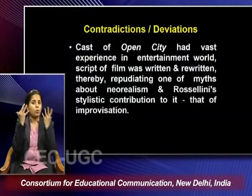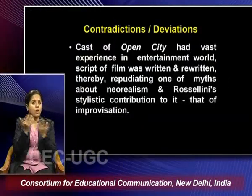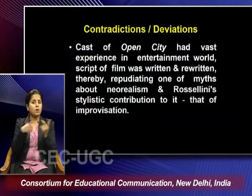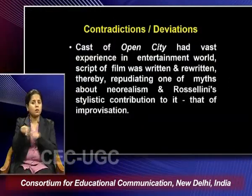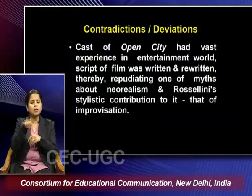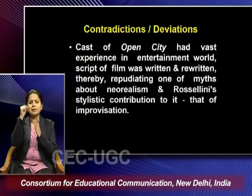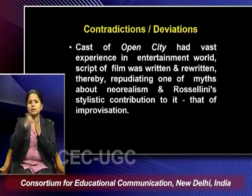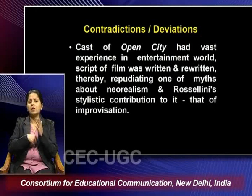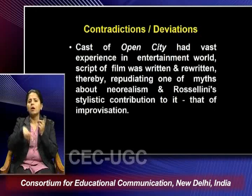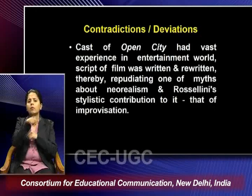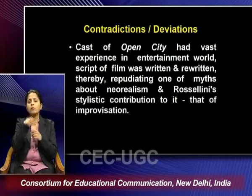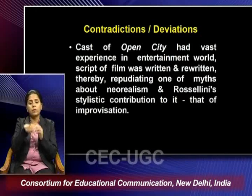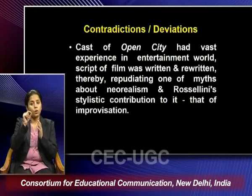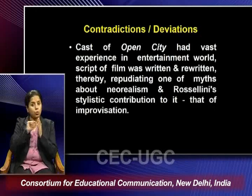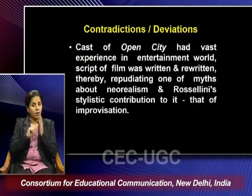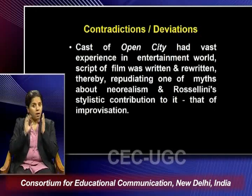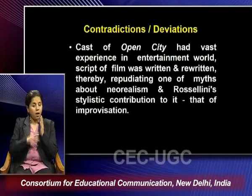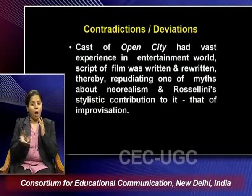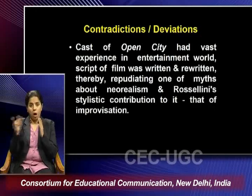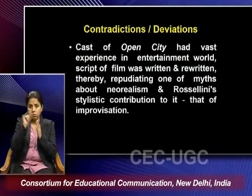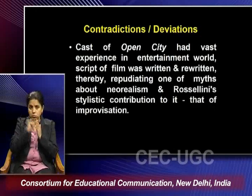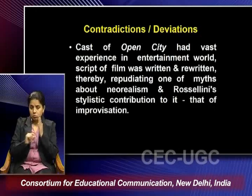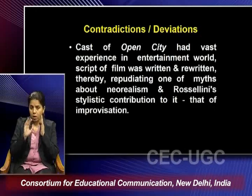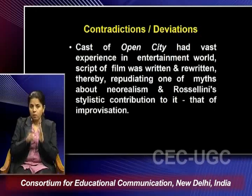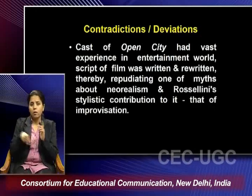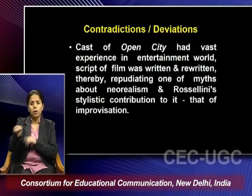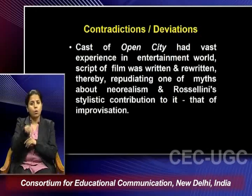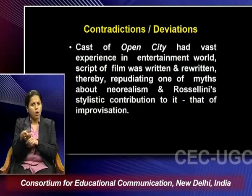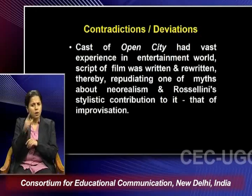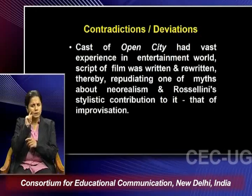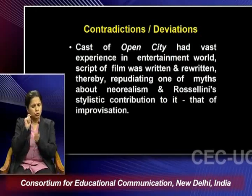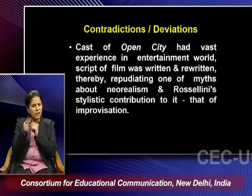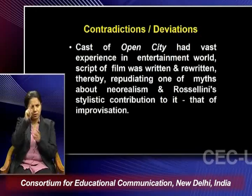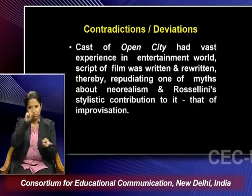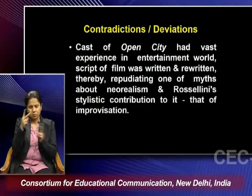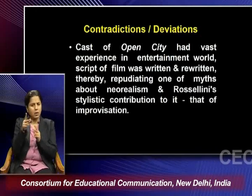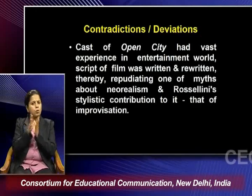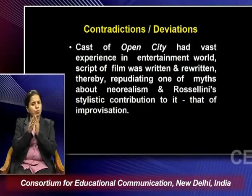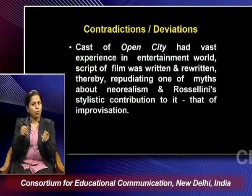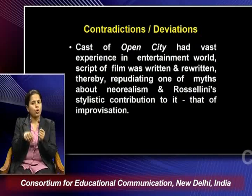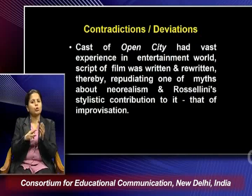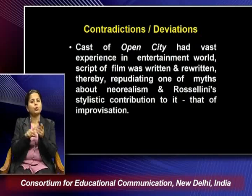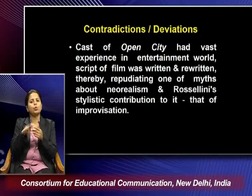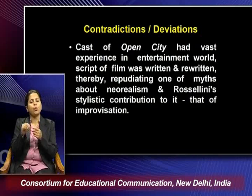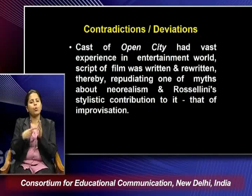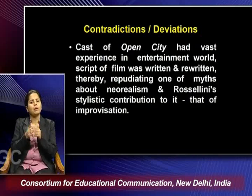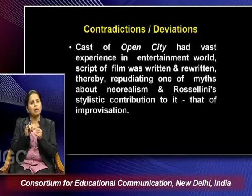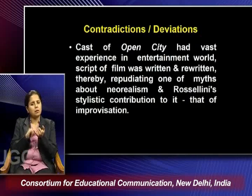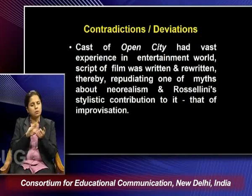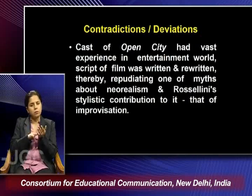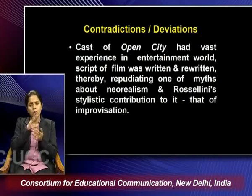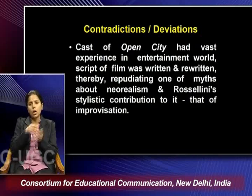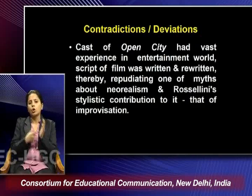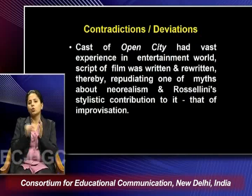script of the film was written and rewritten thereby repudiating one of the myths about Neuralism and